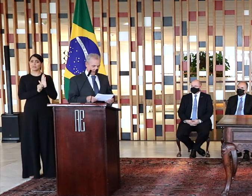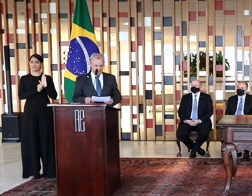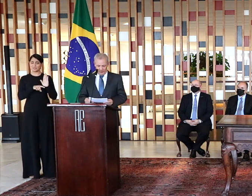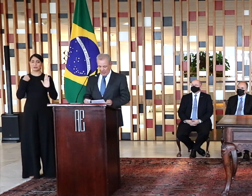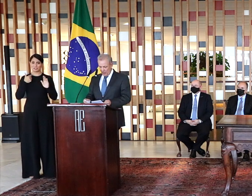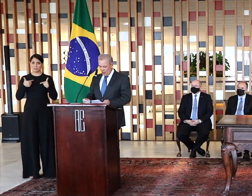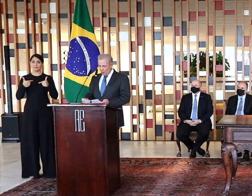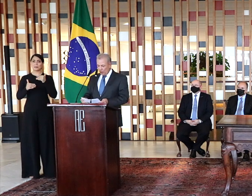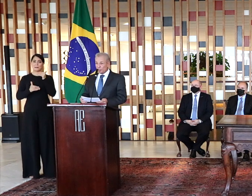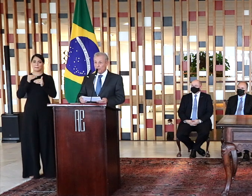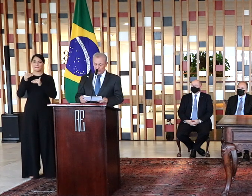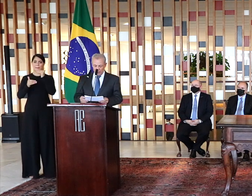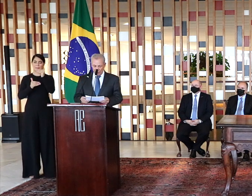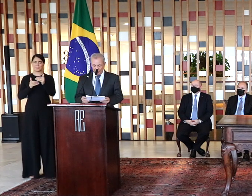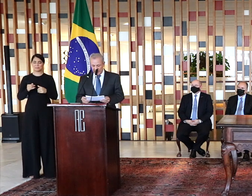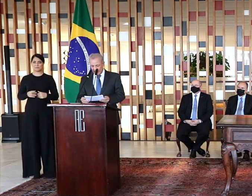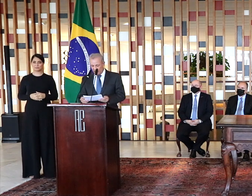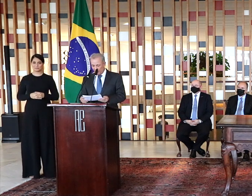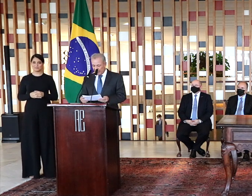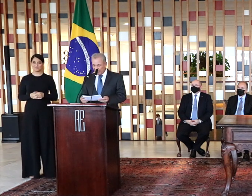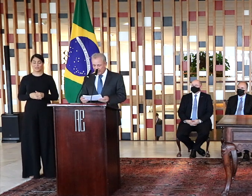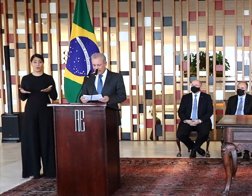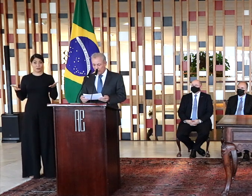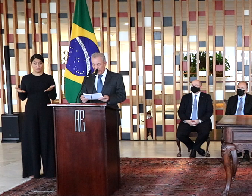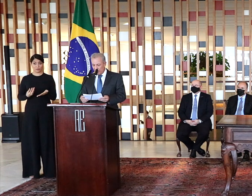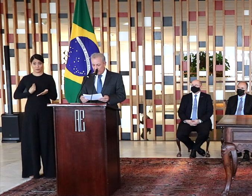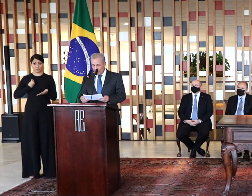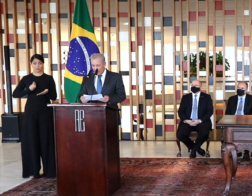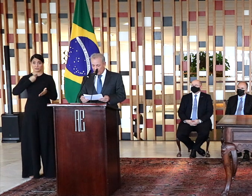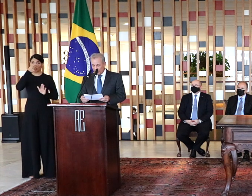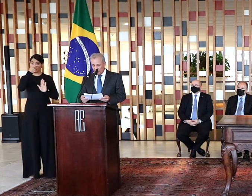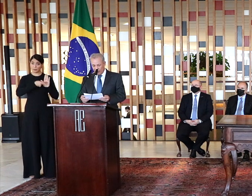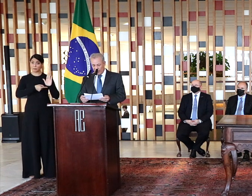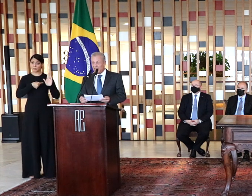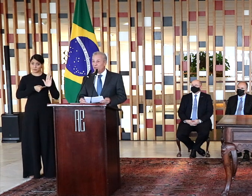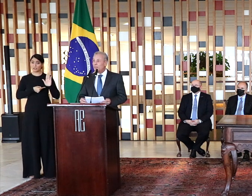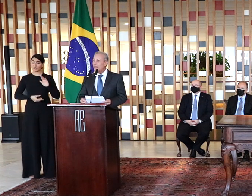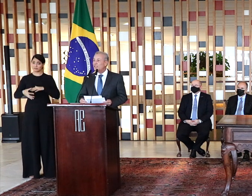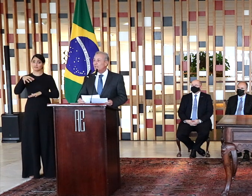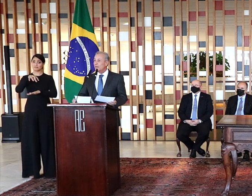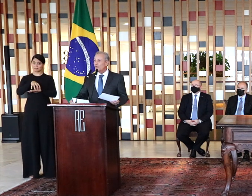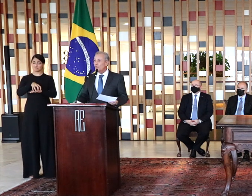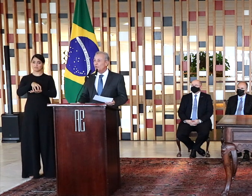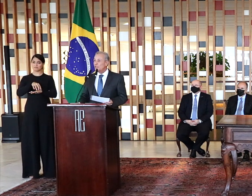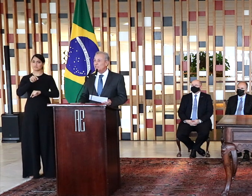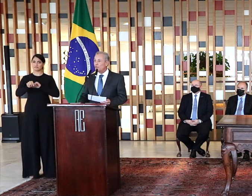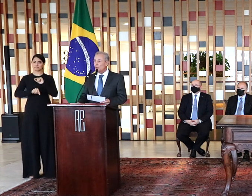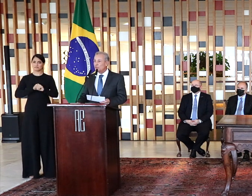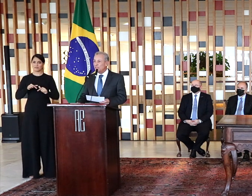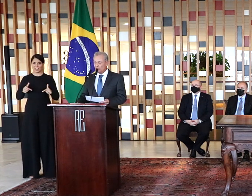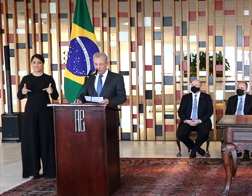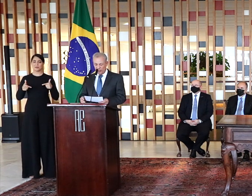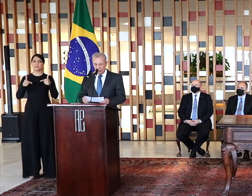construindo. Hoje, com o presente projeto setorial, estamos colocando em prática, como eu